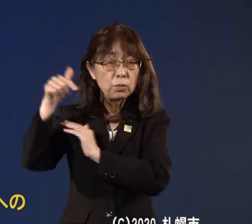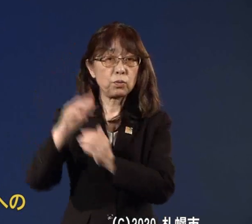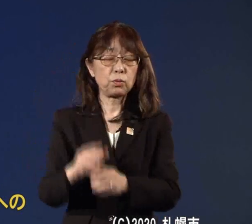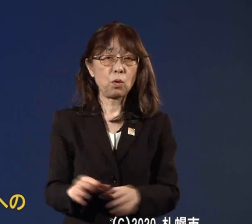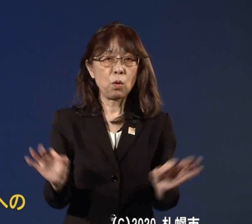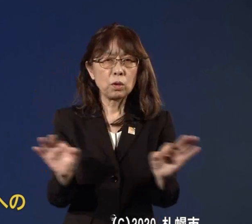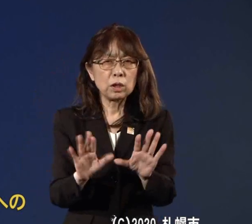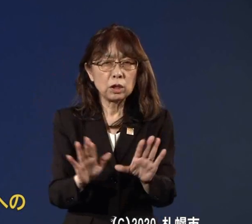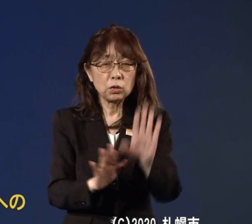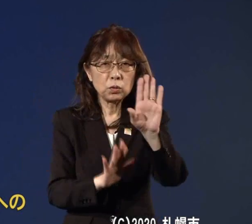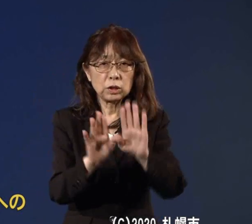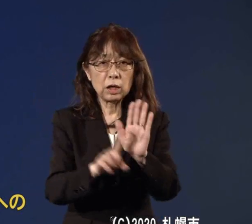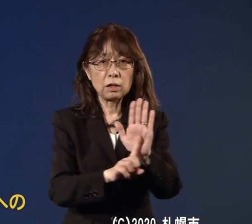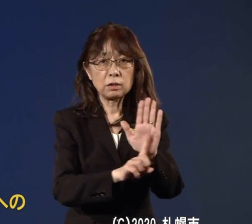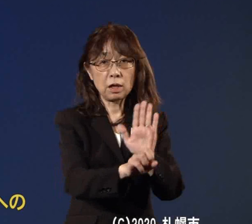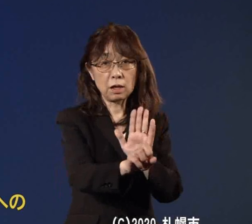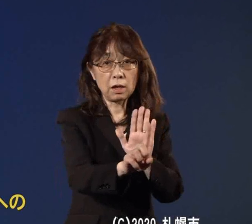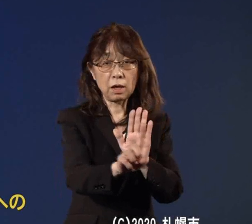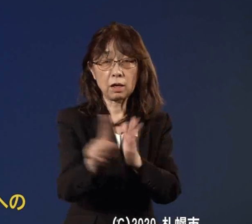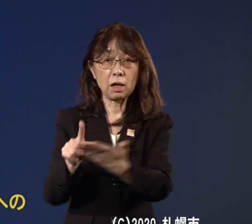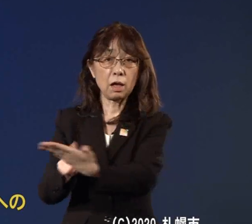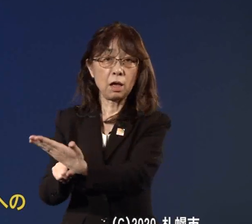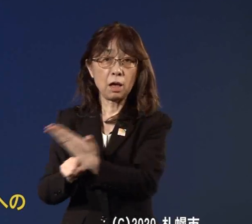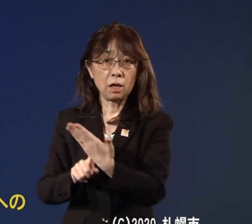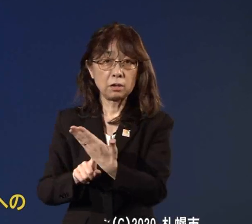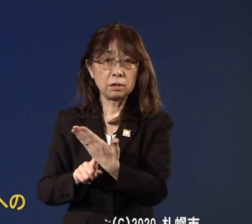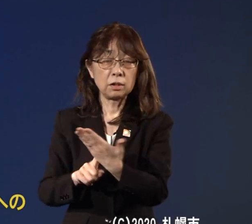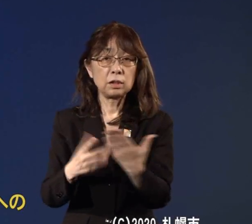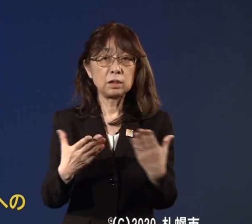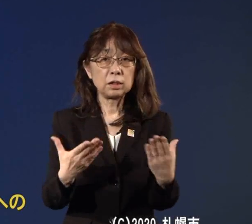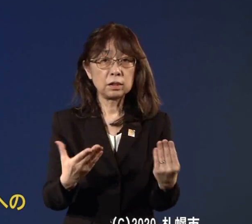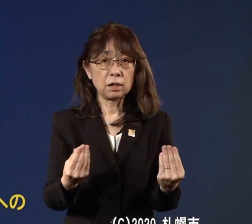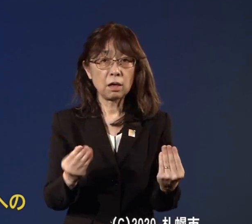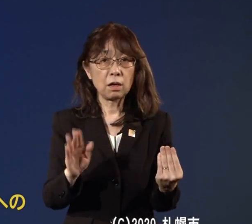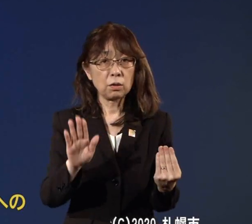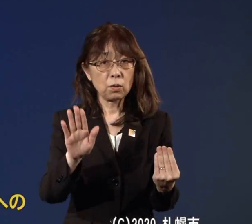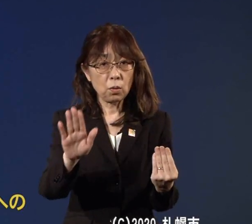が発出をされた後ですね急速に